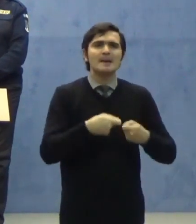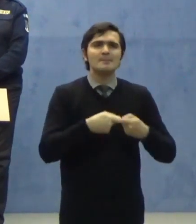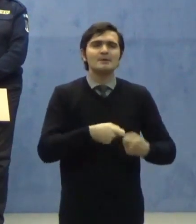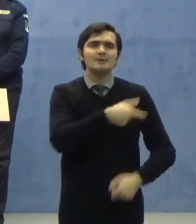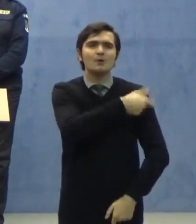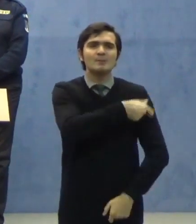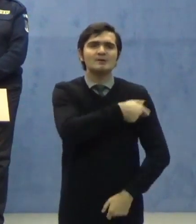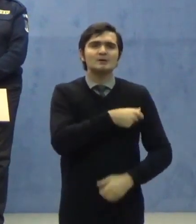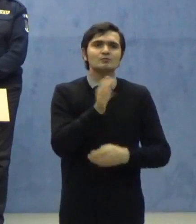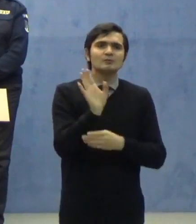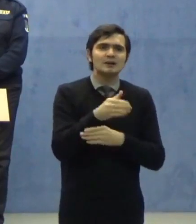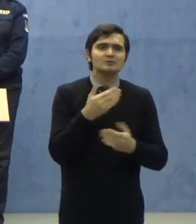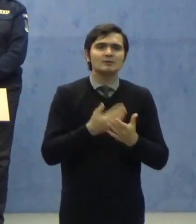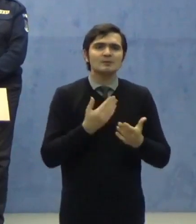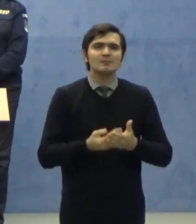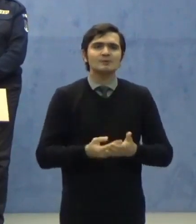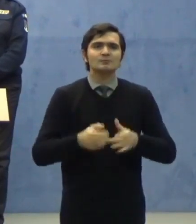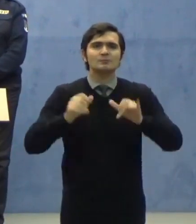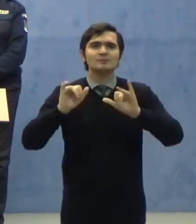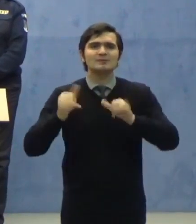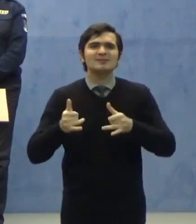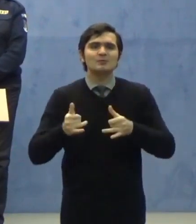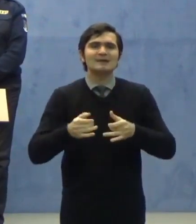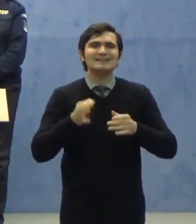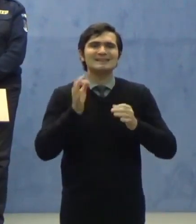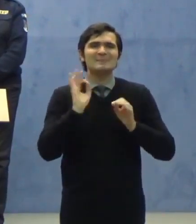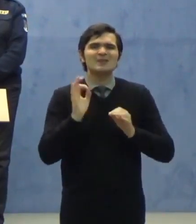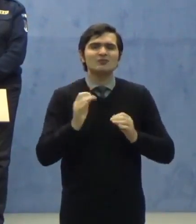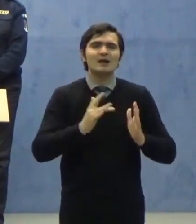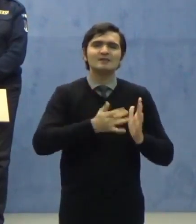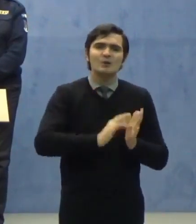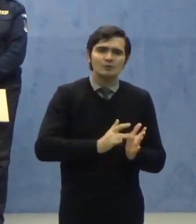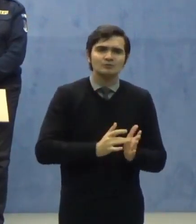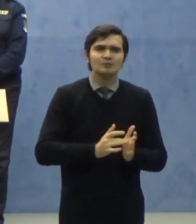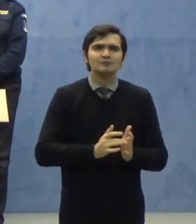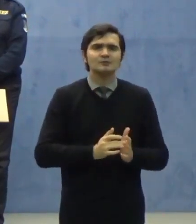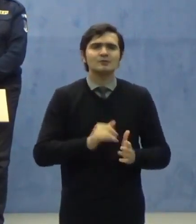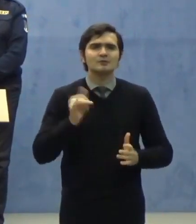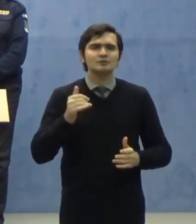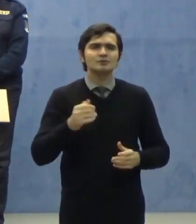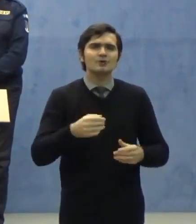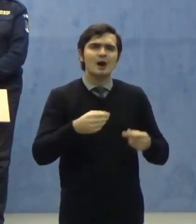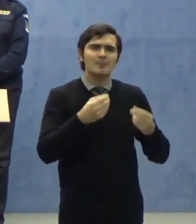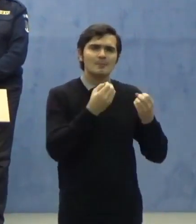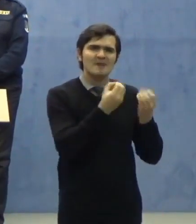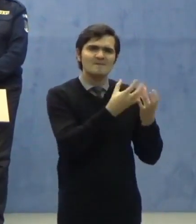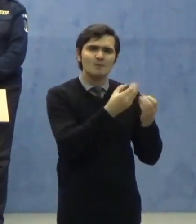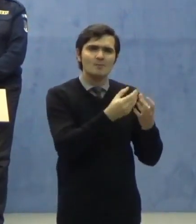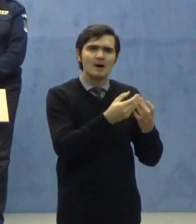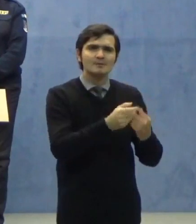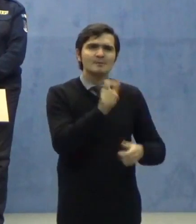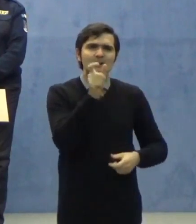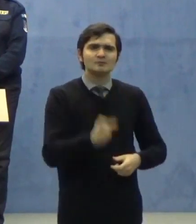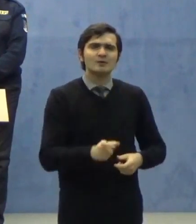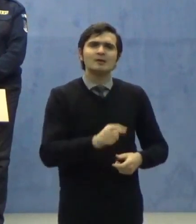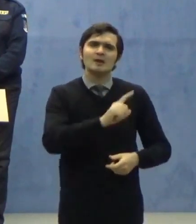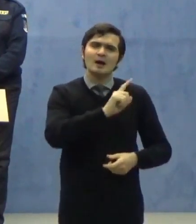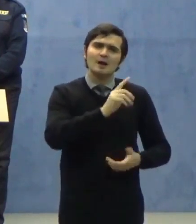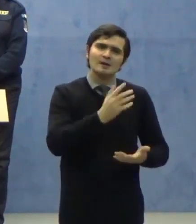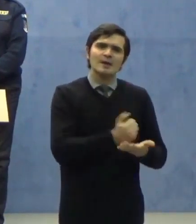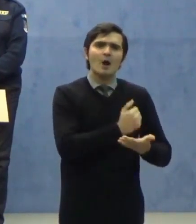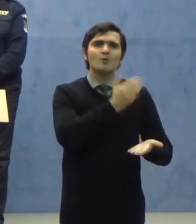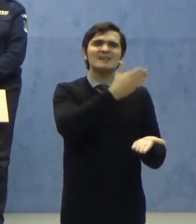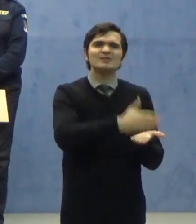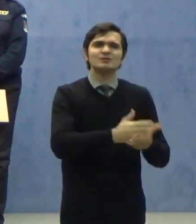Speciale de Urgență, adusă la cunoștința factorilor de decizie de la cel mai înalt nivel,